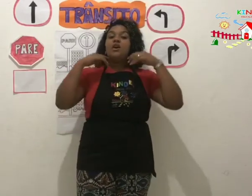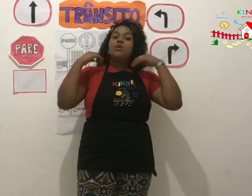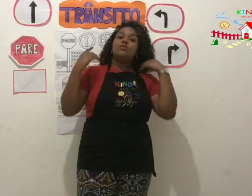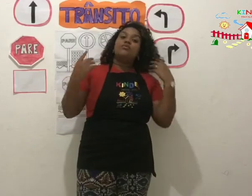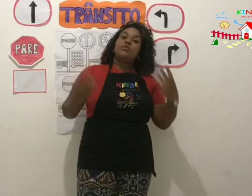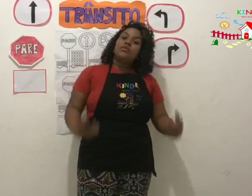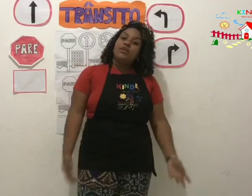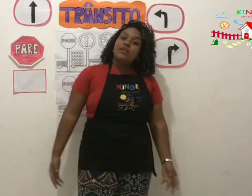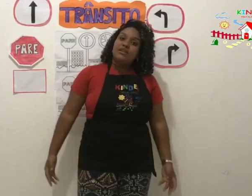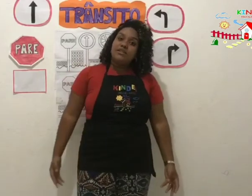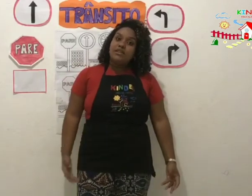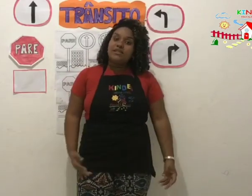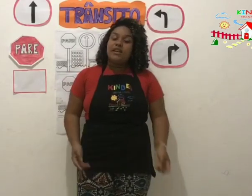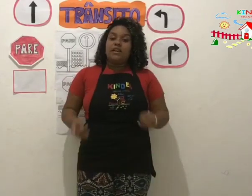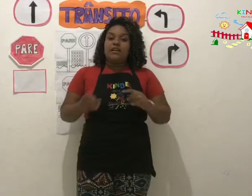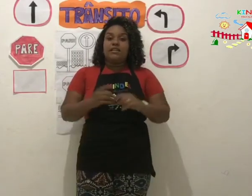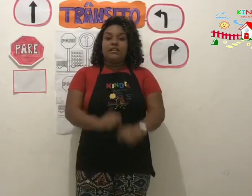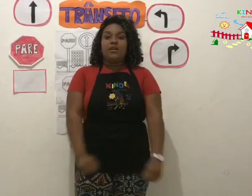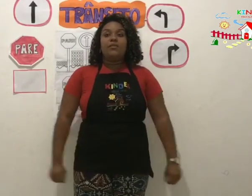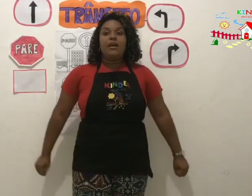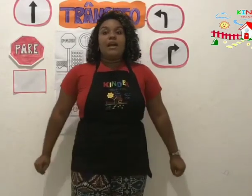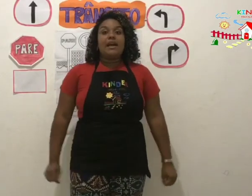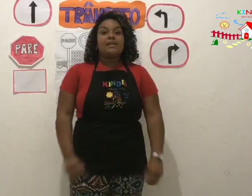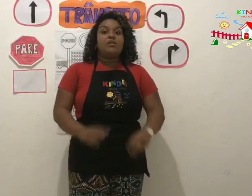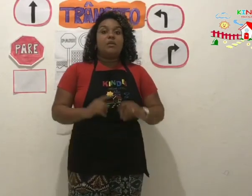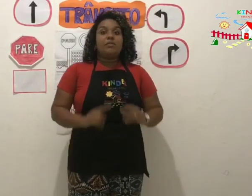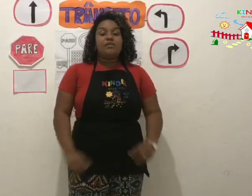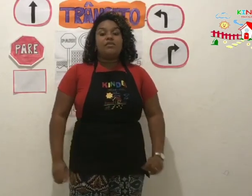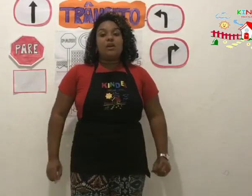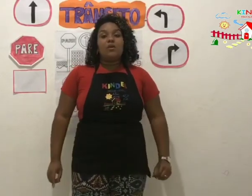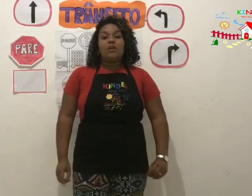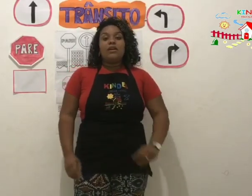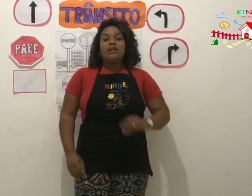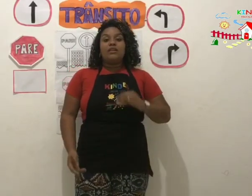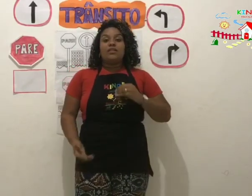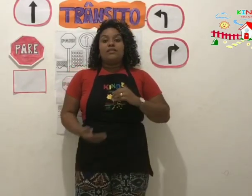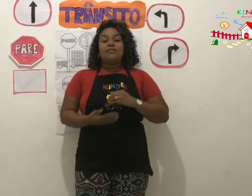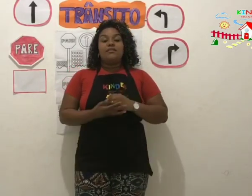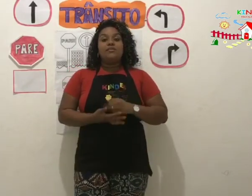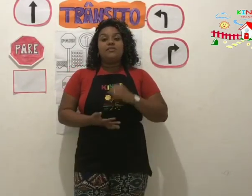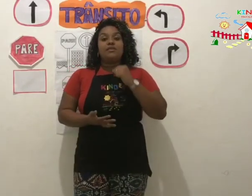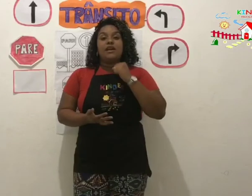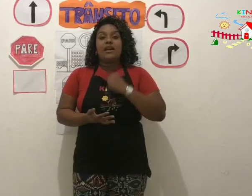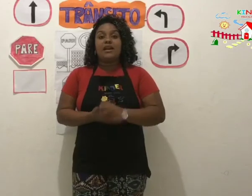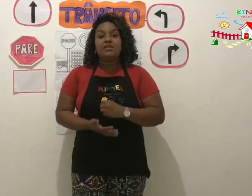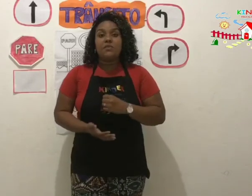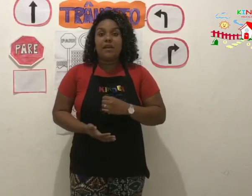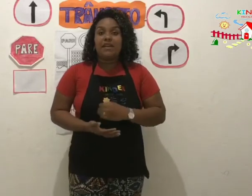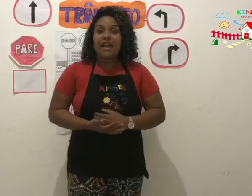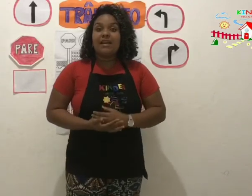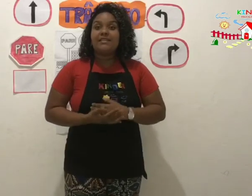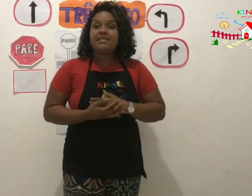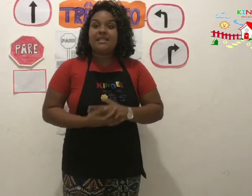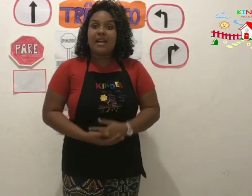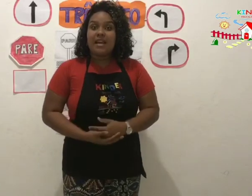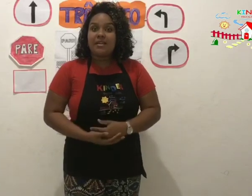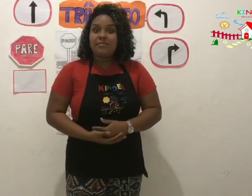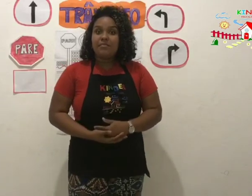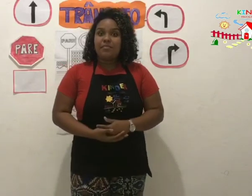os motoristas. Então, essa é uma profissão que nós devemos respeitar sempre.